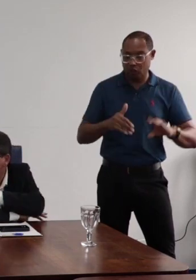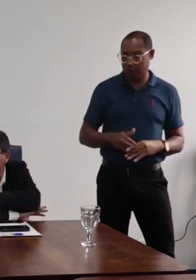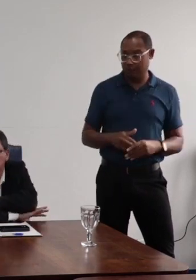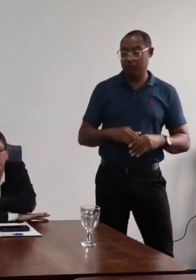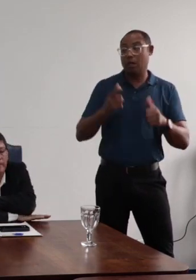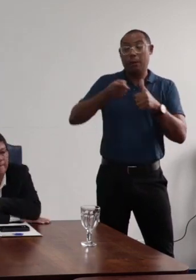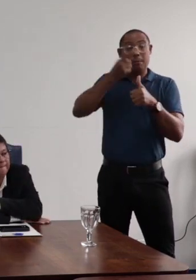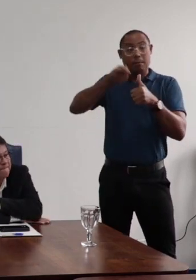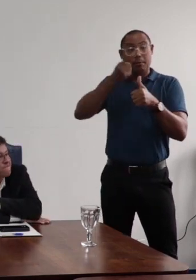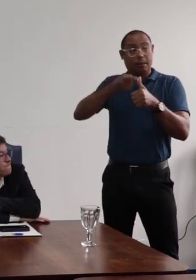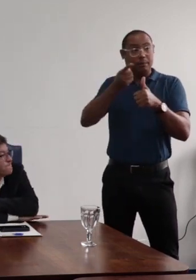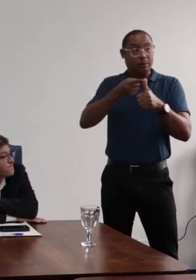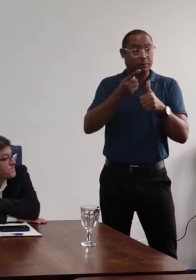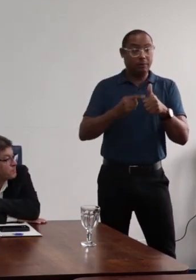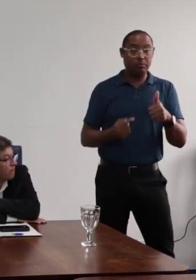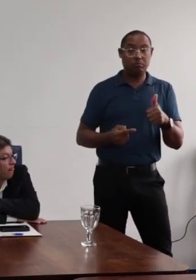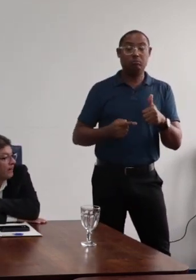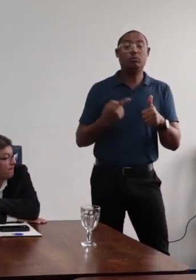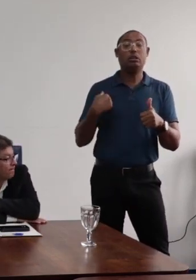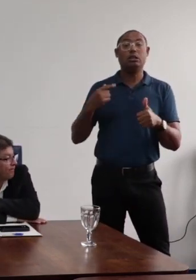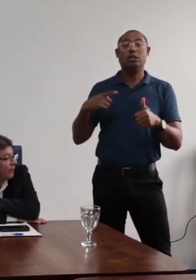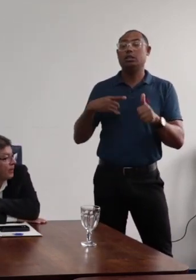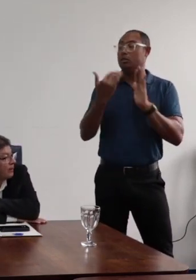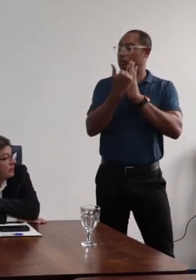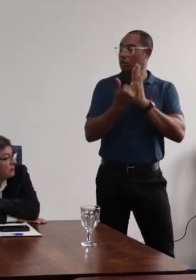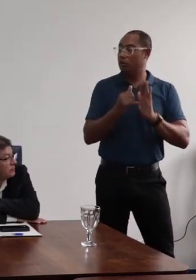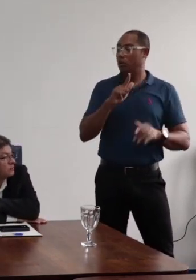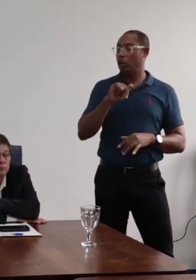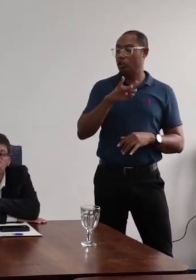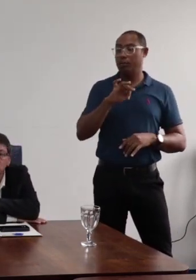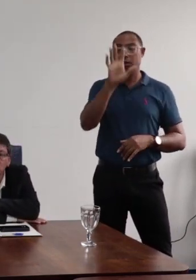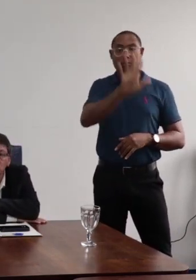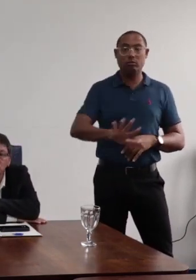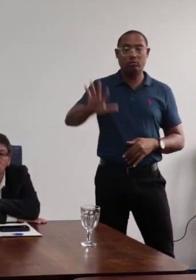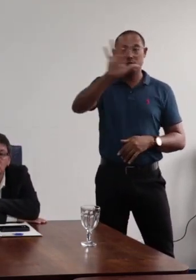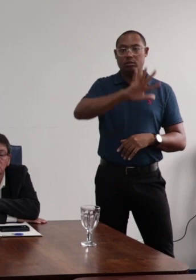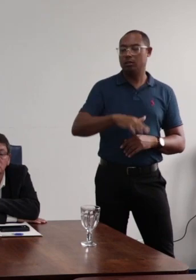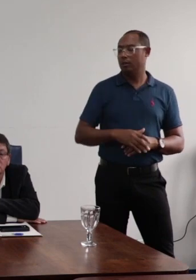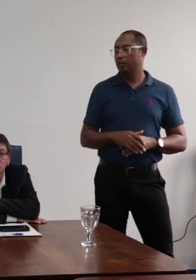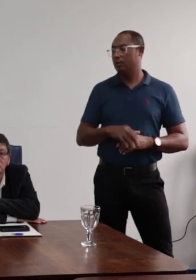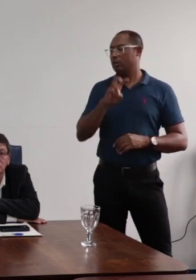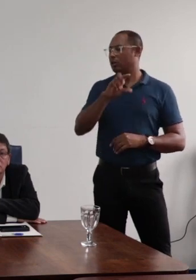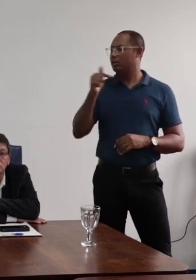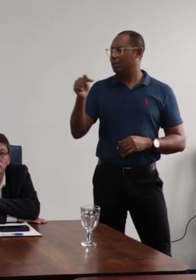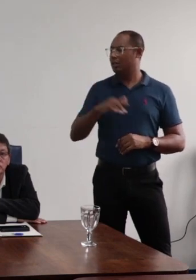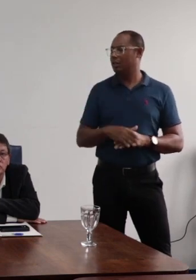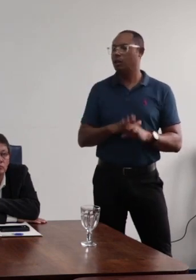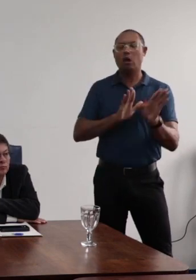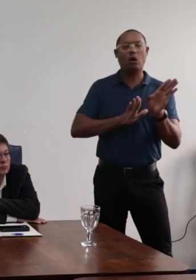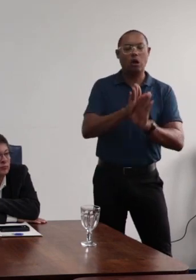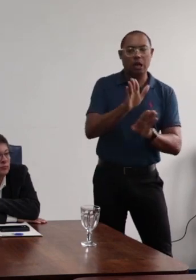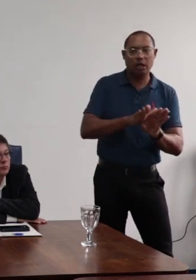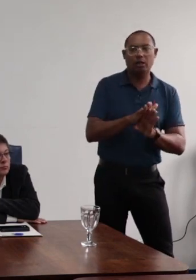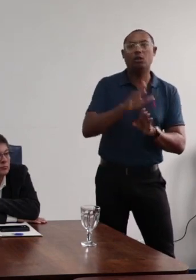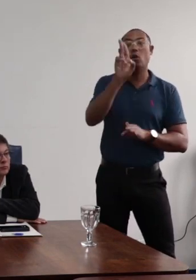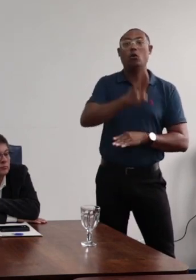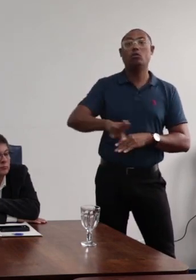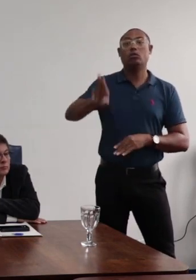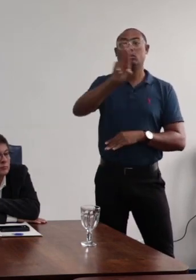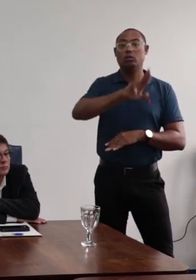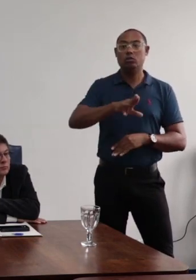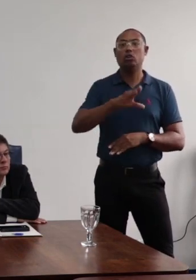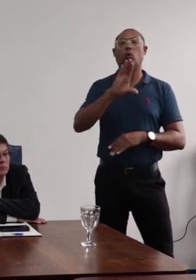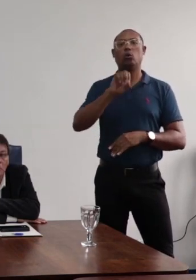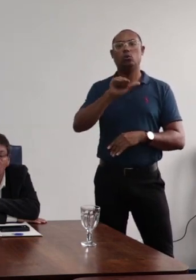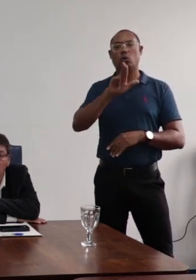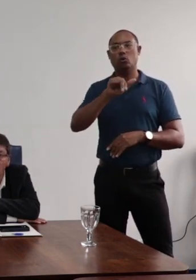Primeiro que, segundo o regimento geral, artigo 7, o conselho intercetário, portanto, o